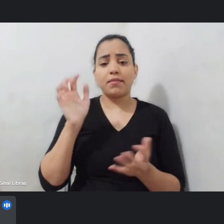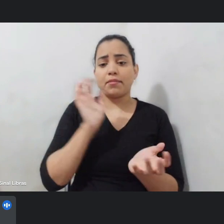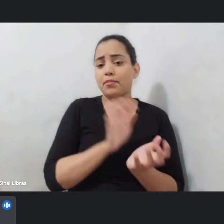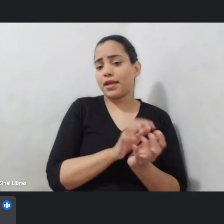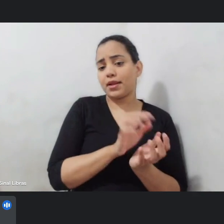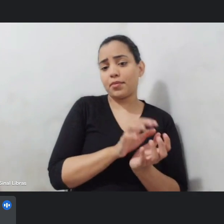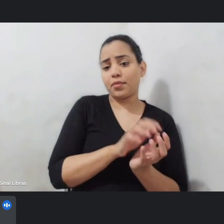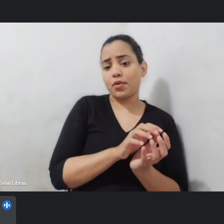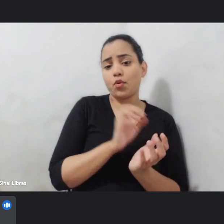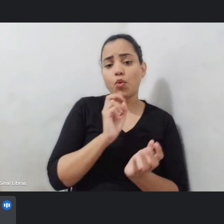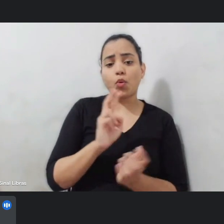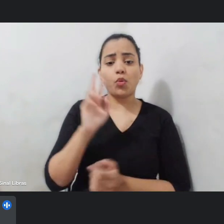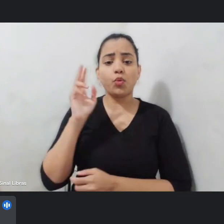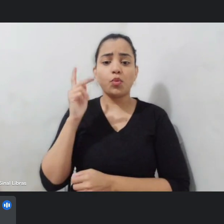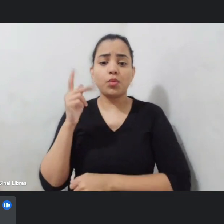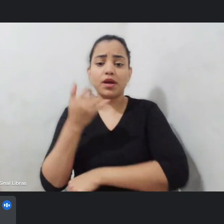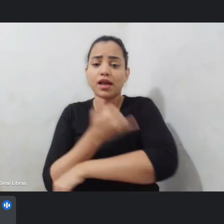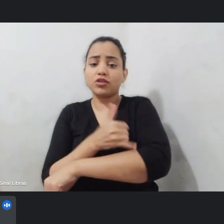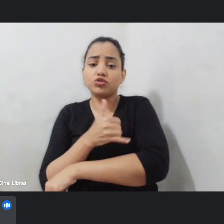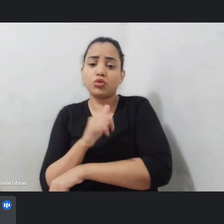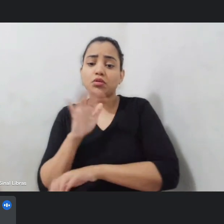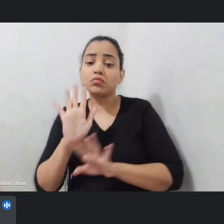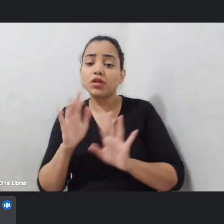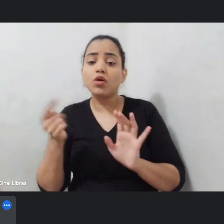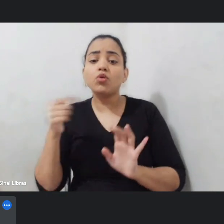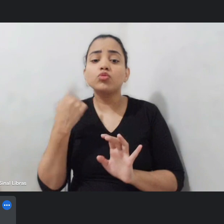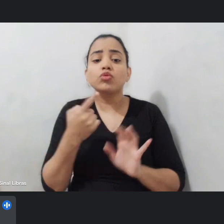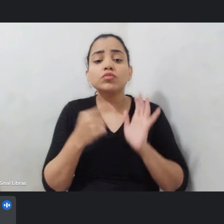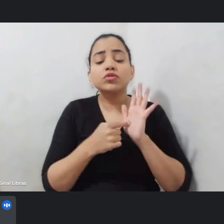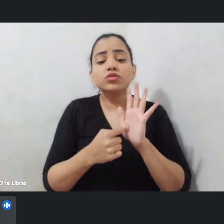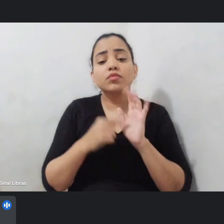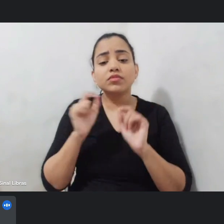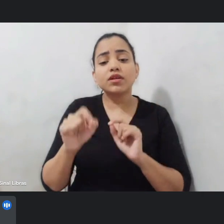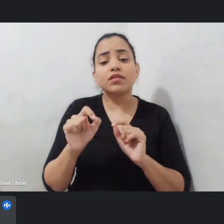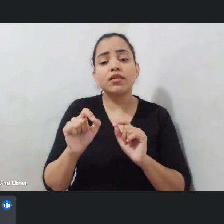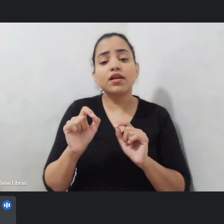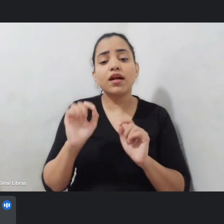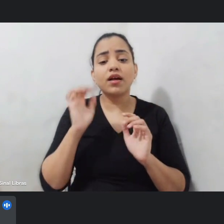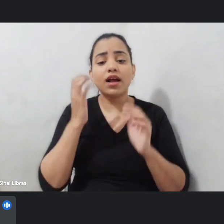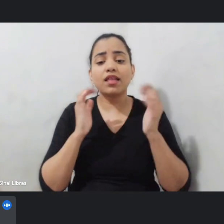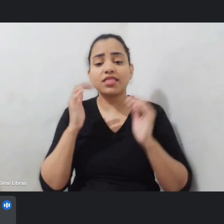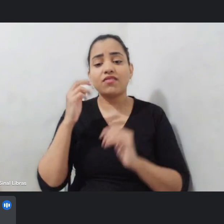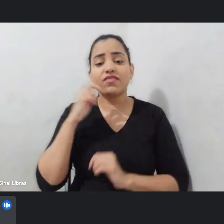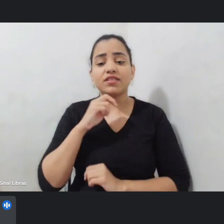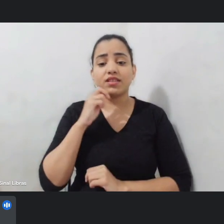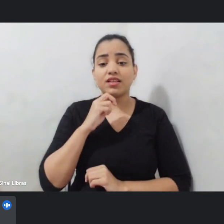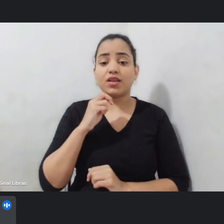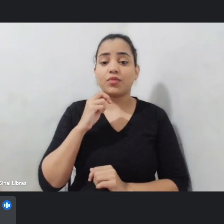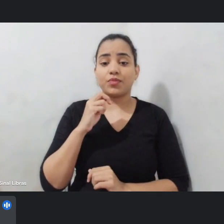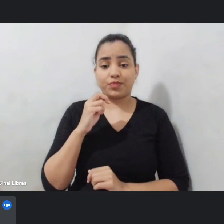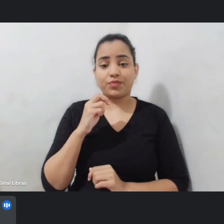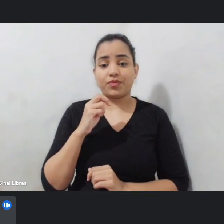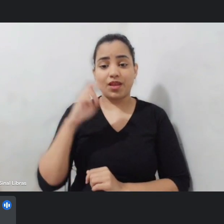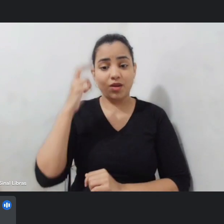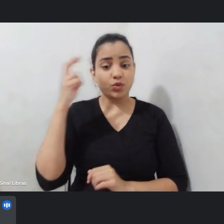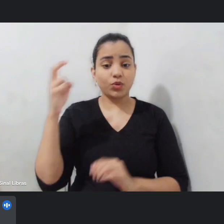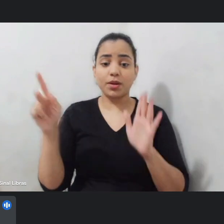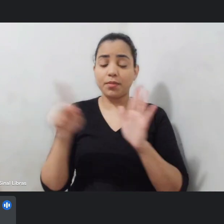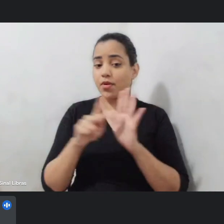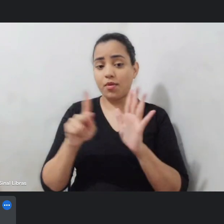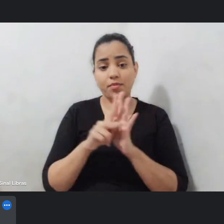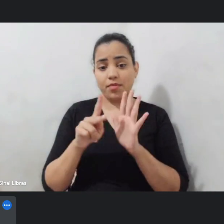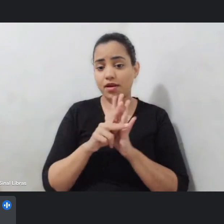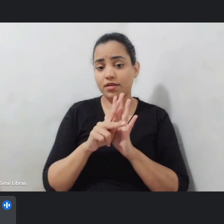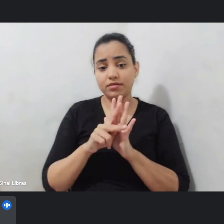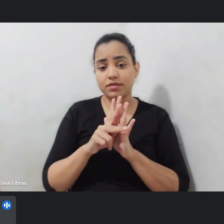Rio de Janeiro então nós trazemos para o carnaval de Natal uma cultura popular nosso bloco de carnaval sai com a linguagem